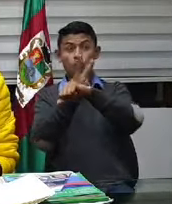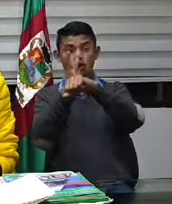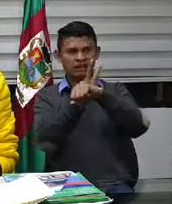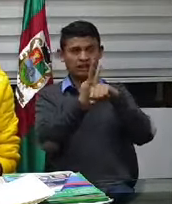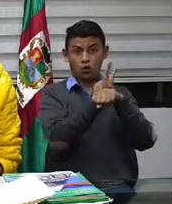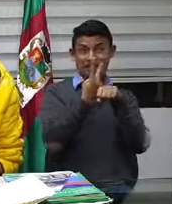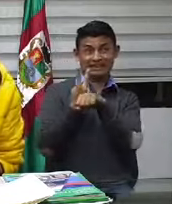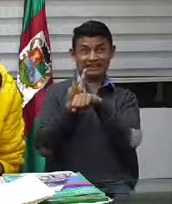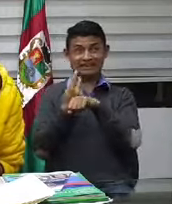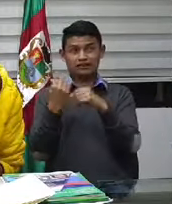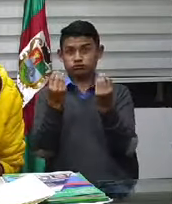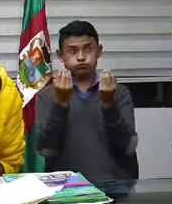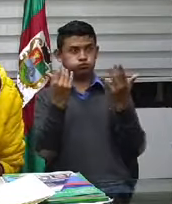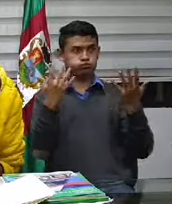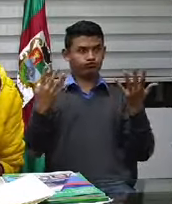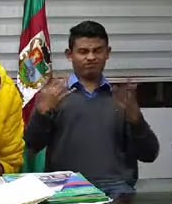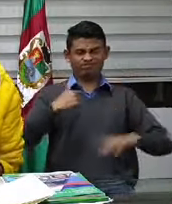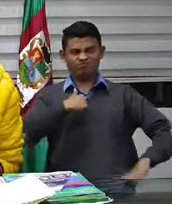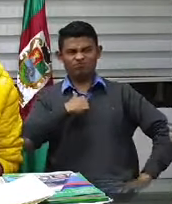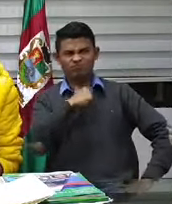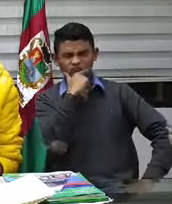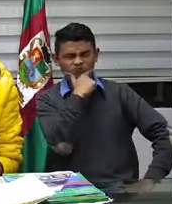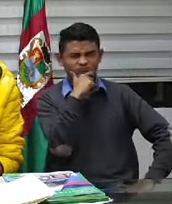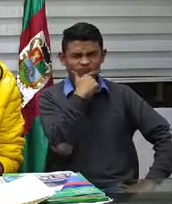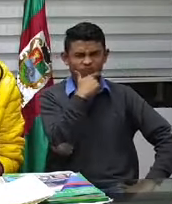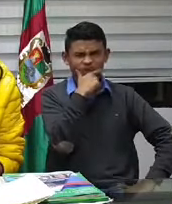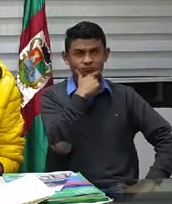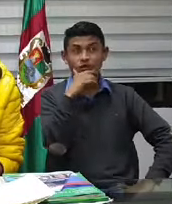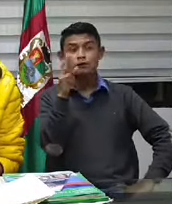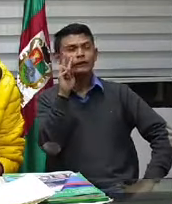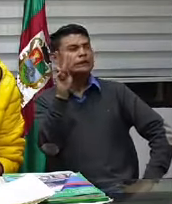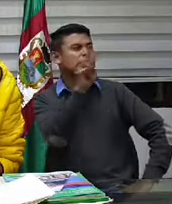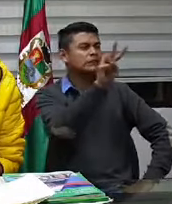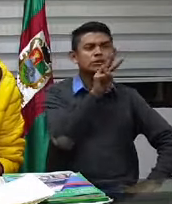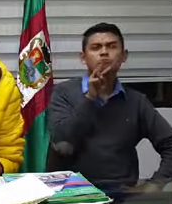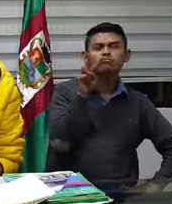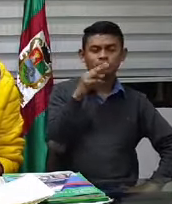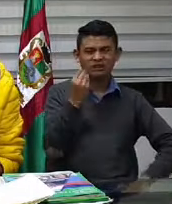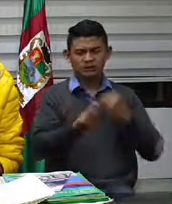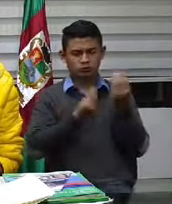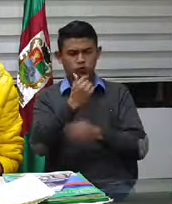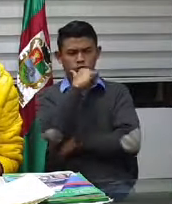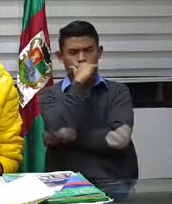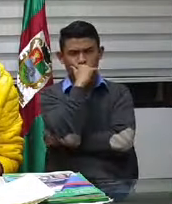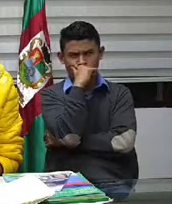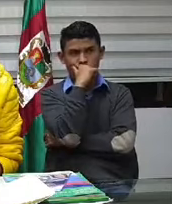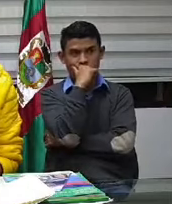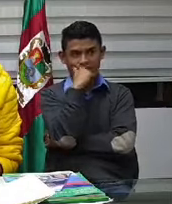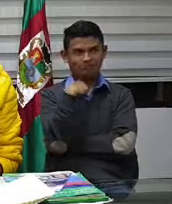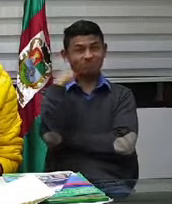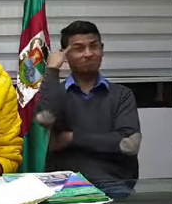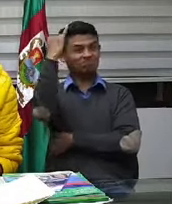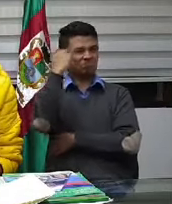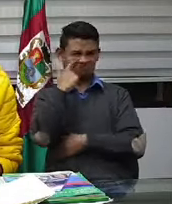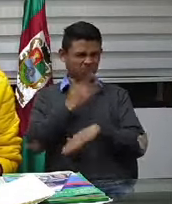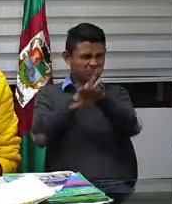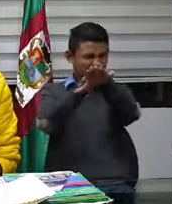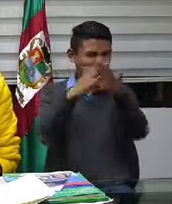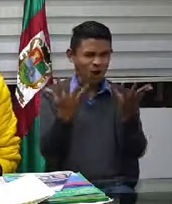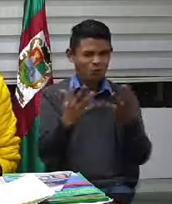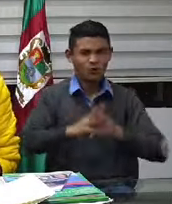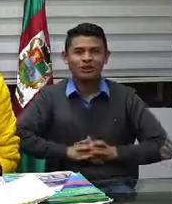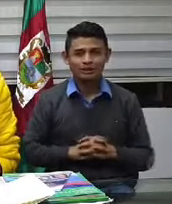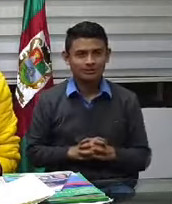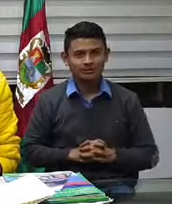Entonces, ¿ahora qué vamos a hacer? En ese mismo, en esa misma franja, las empresas de transporte público tanto